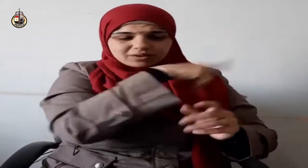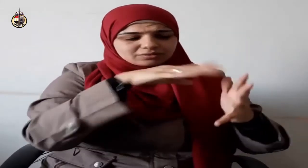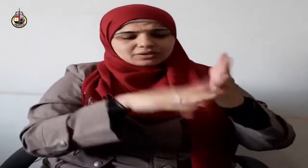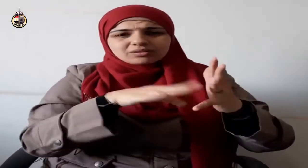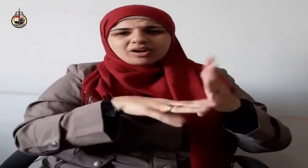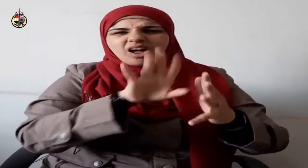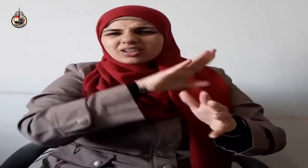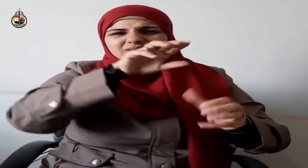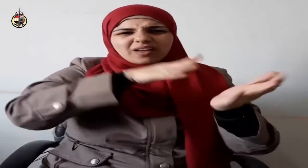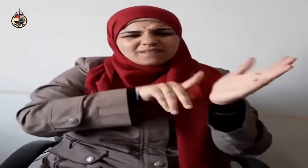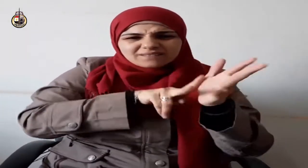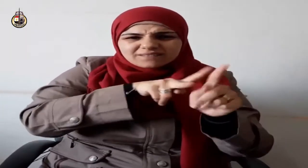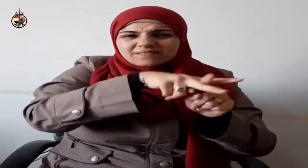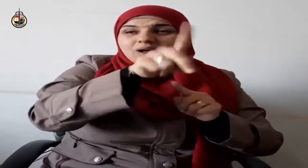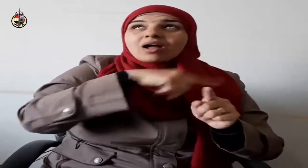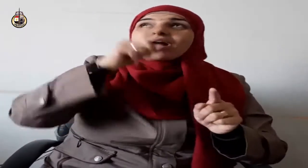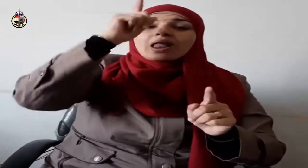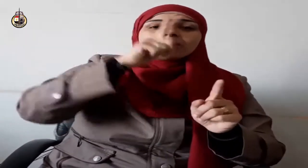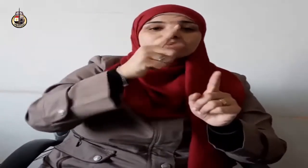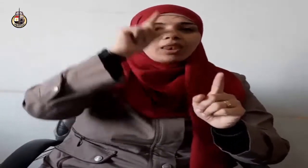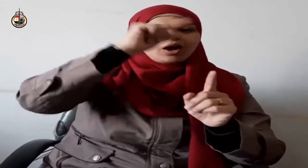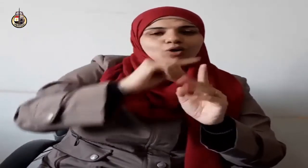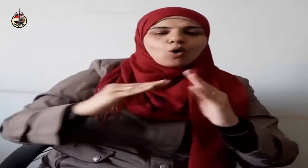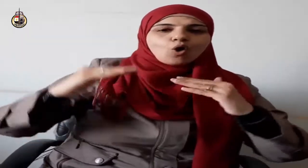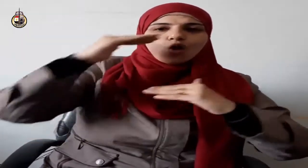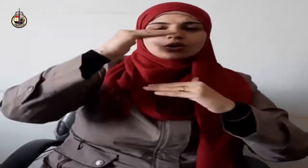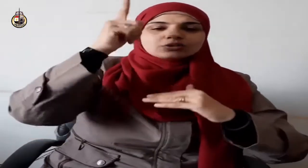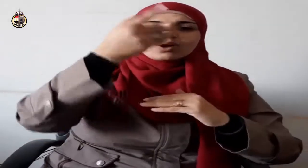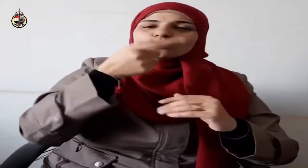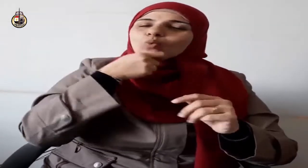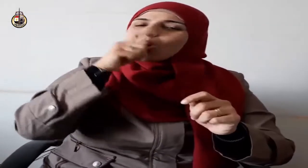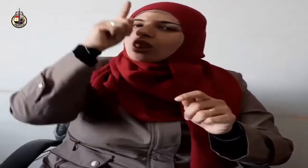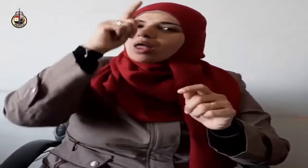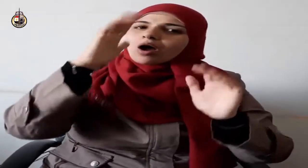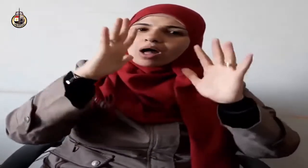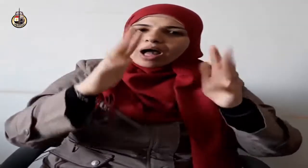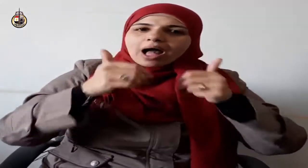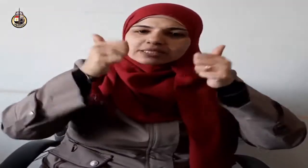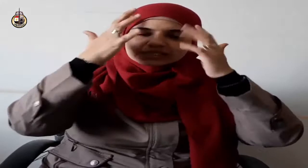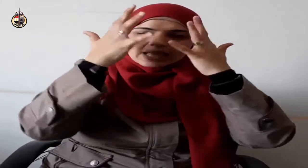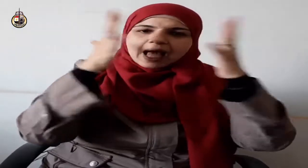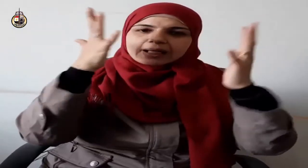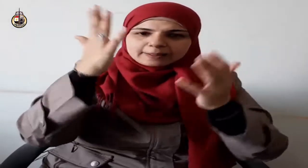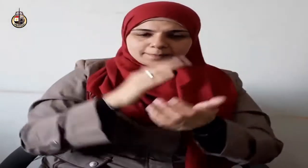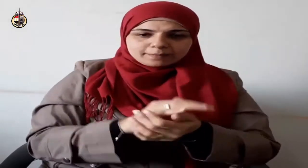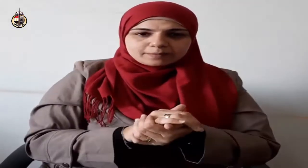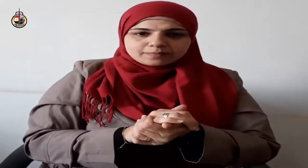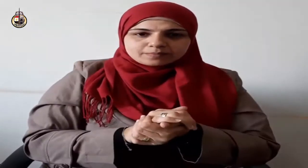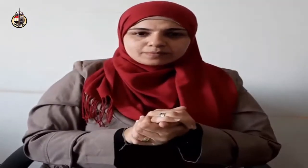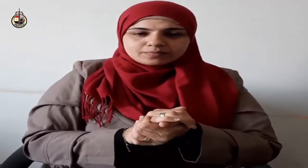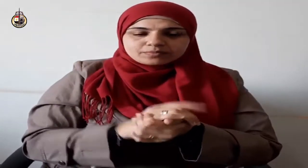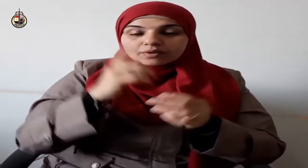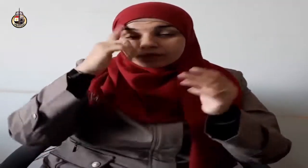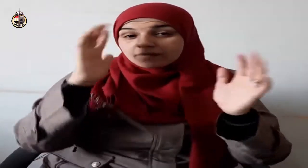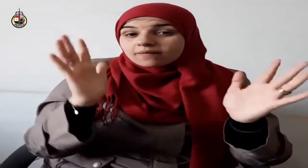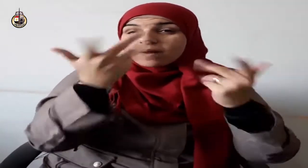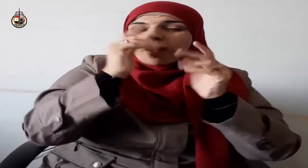سبحانه إلا تنصروه فقد نصره الله إذ أخرجه الذين